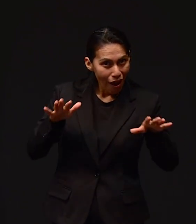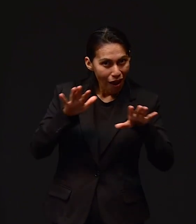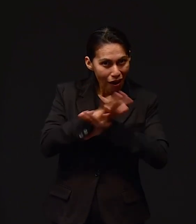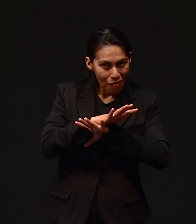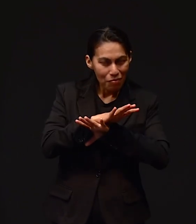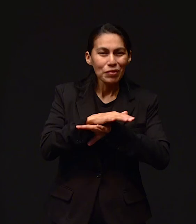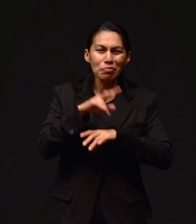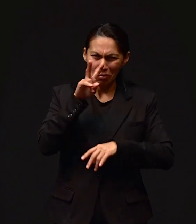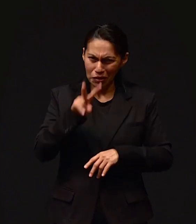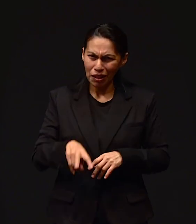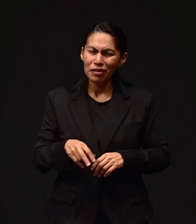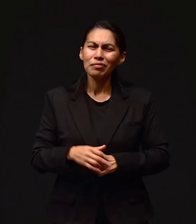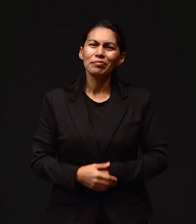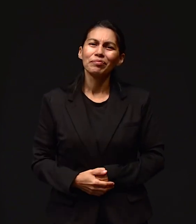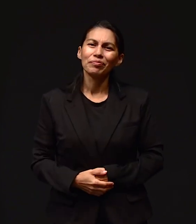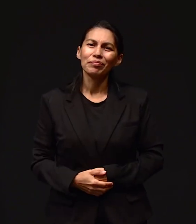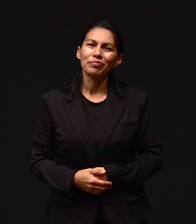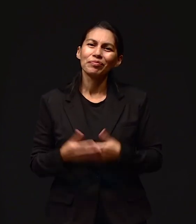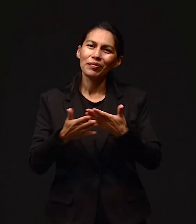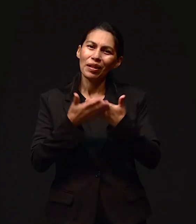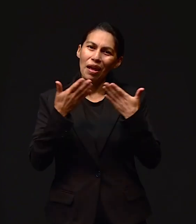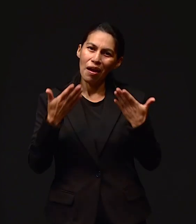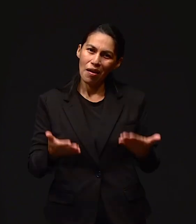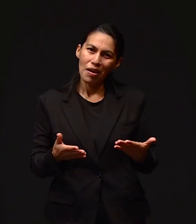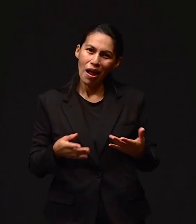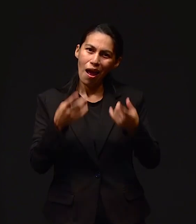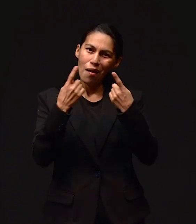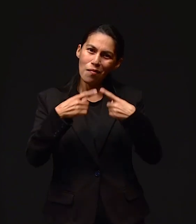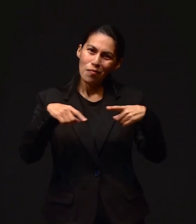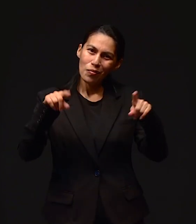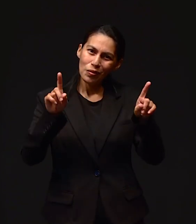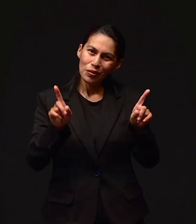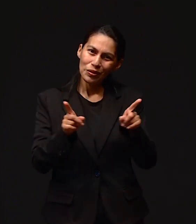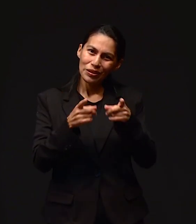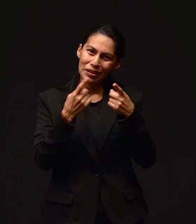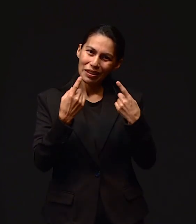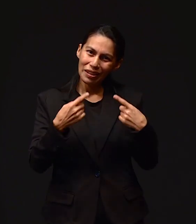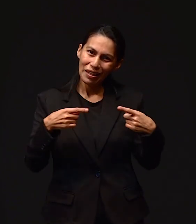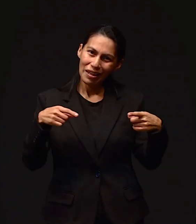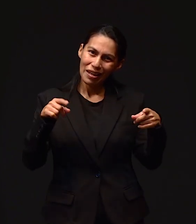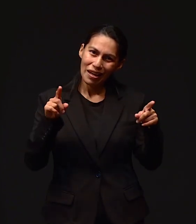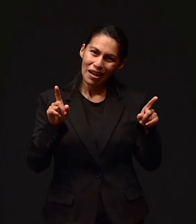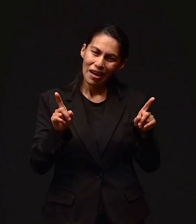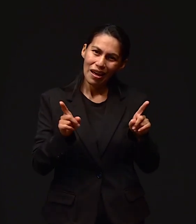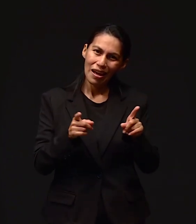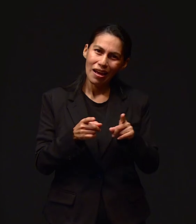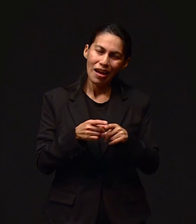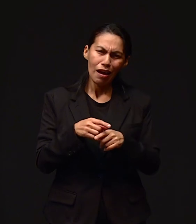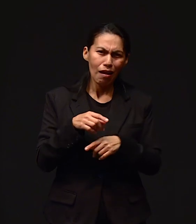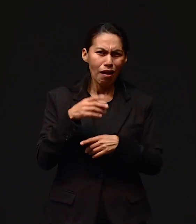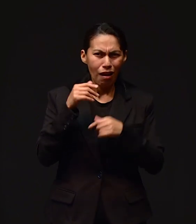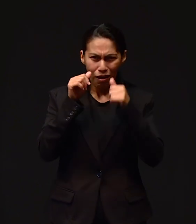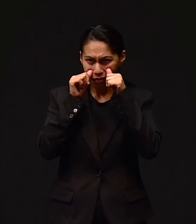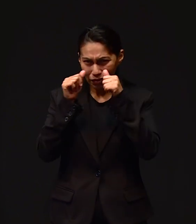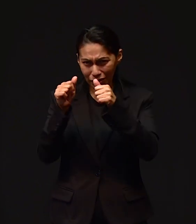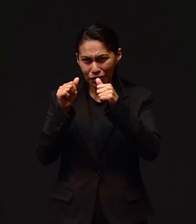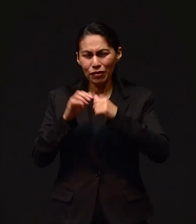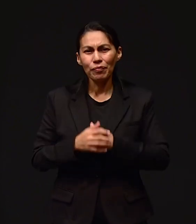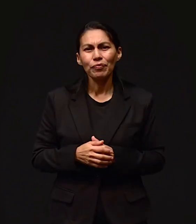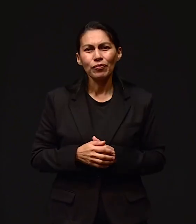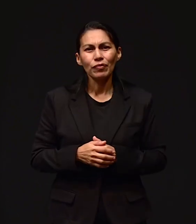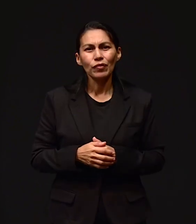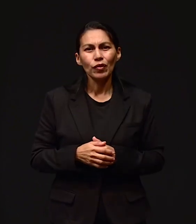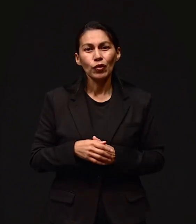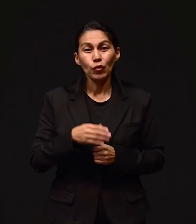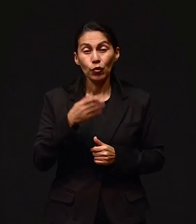Mientras escuchamos una melodía que nos elevará, nos inspirará hasta el trono de la gracia de Dios. Envía